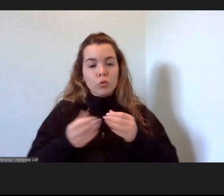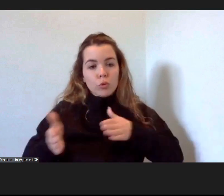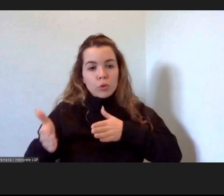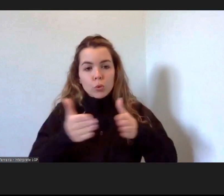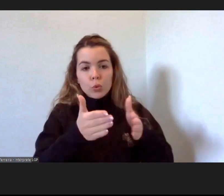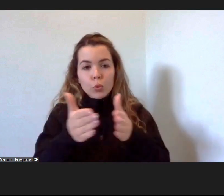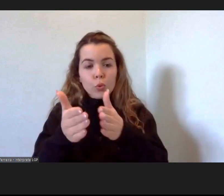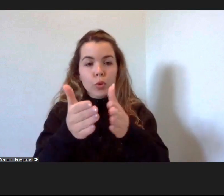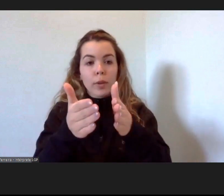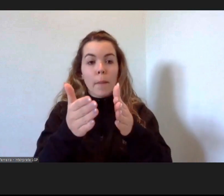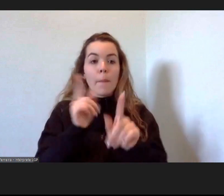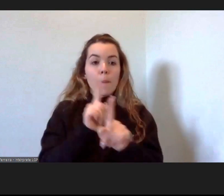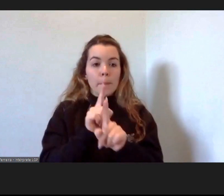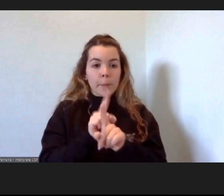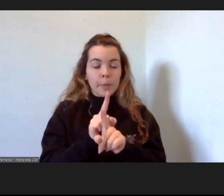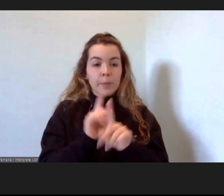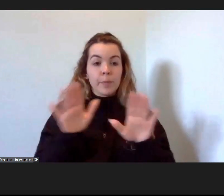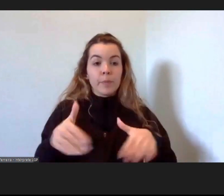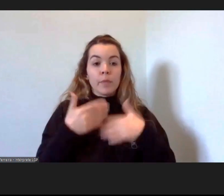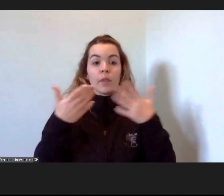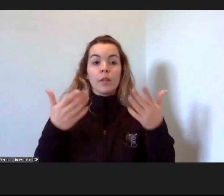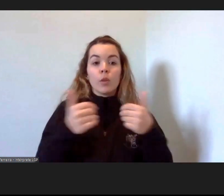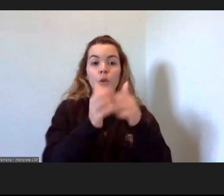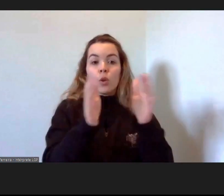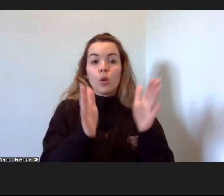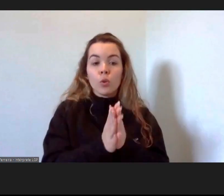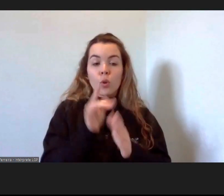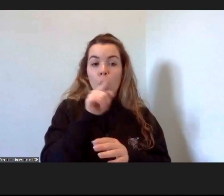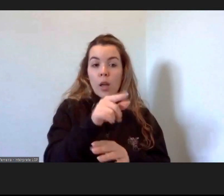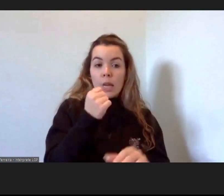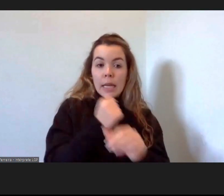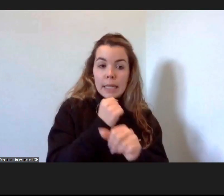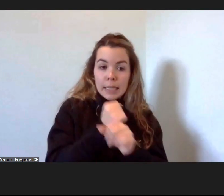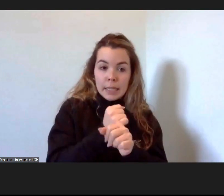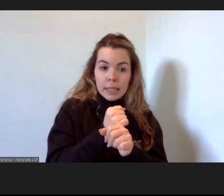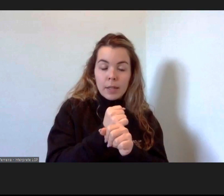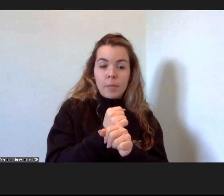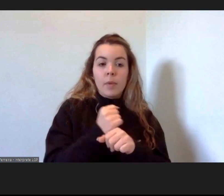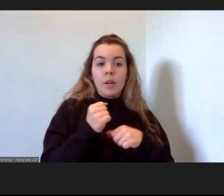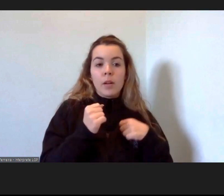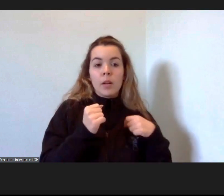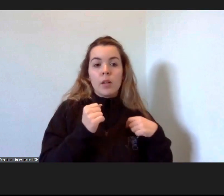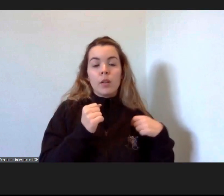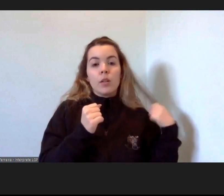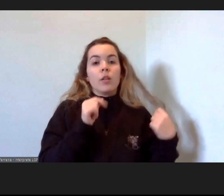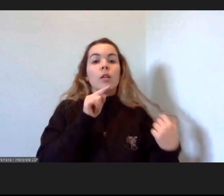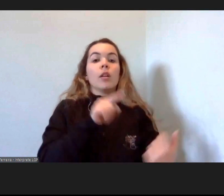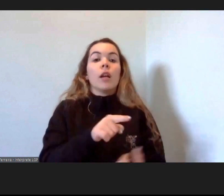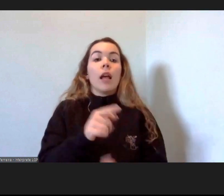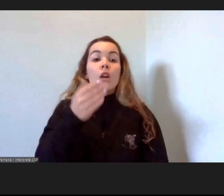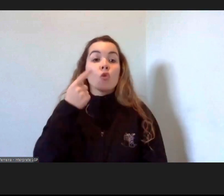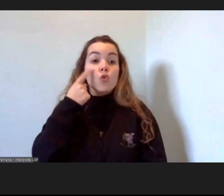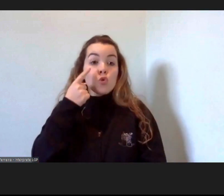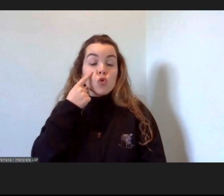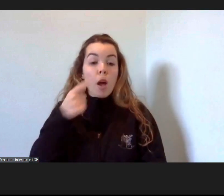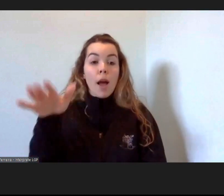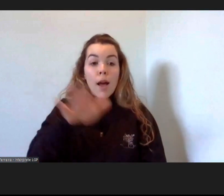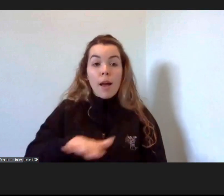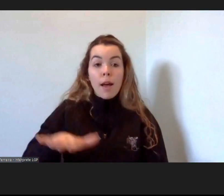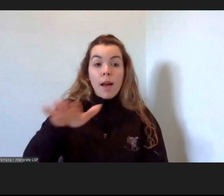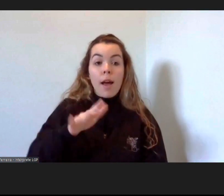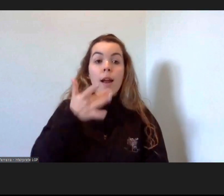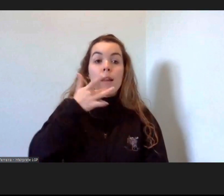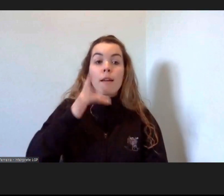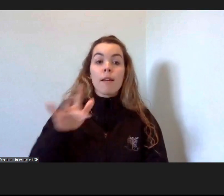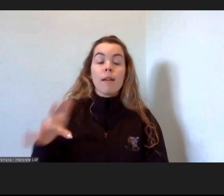Realmente, a partir de todo este trabalho e de toda esta nossa experiência nas áreas das migrações,